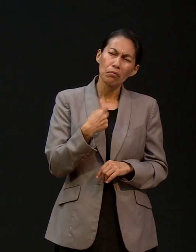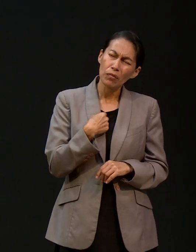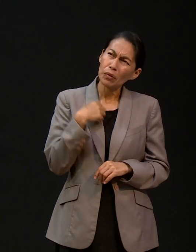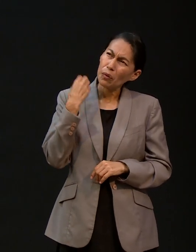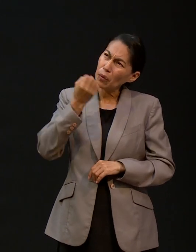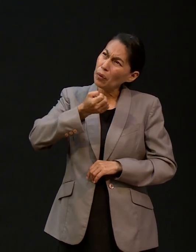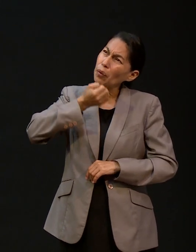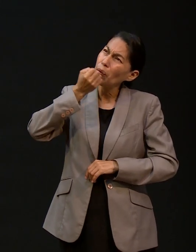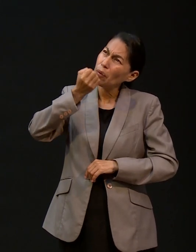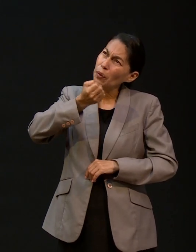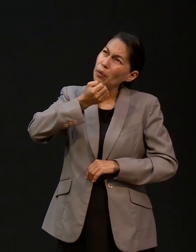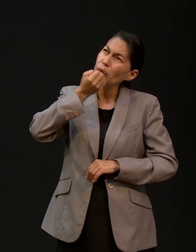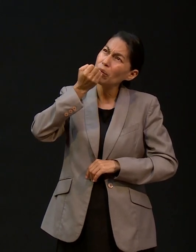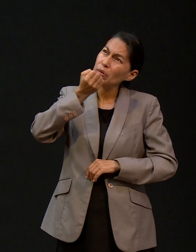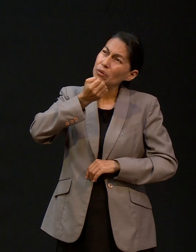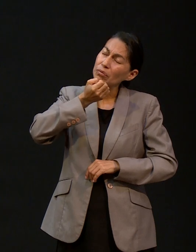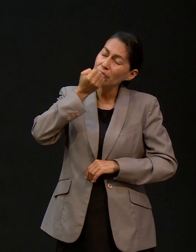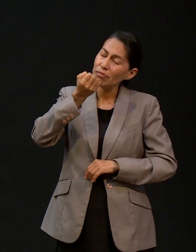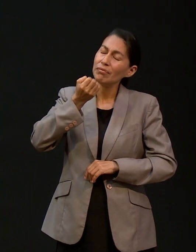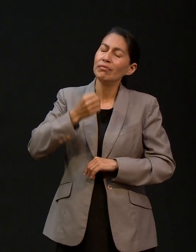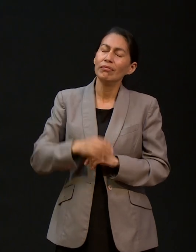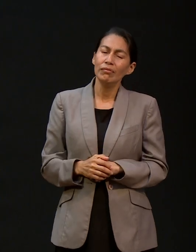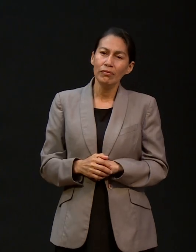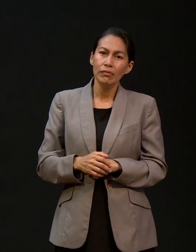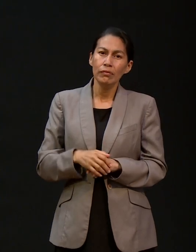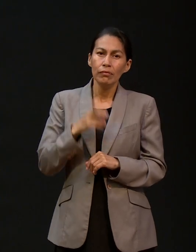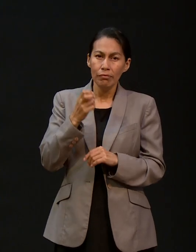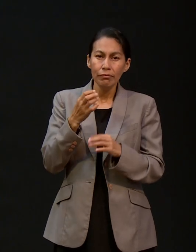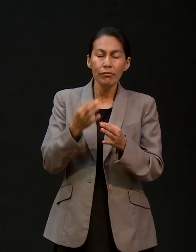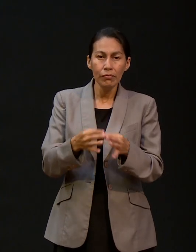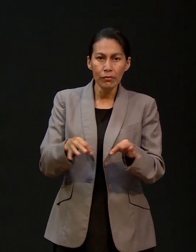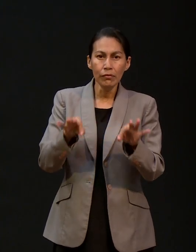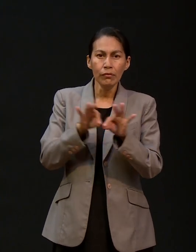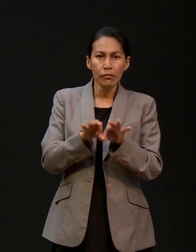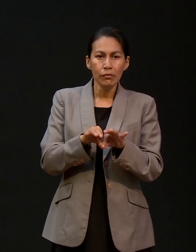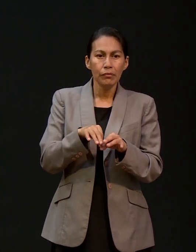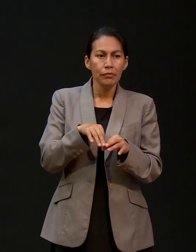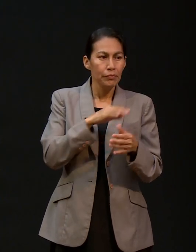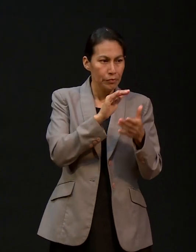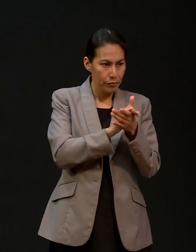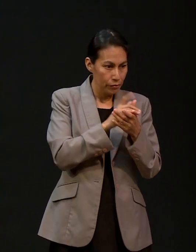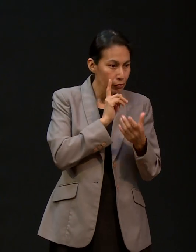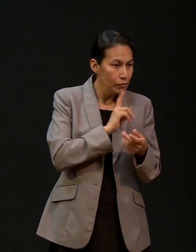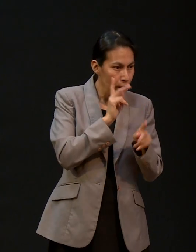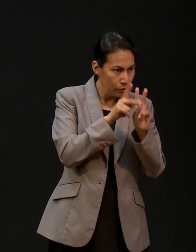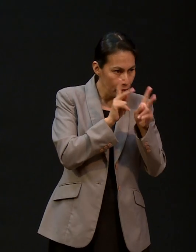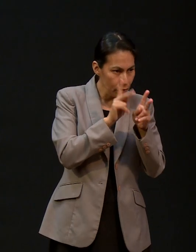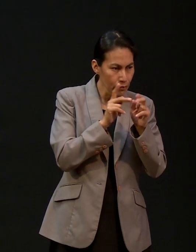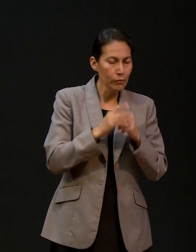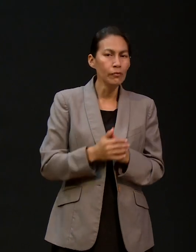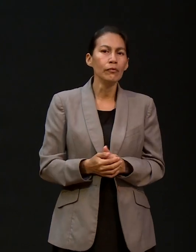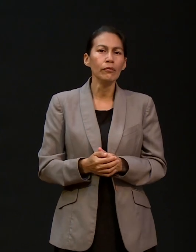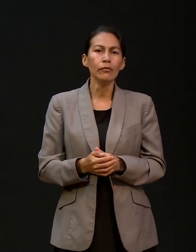oración a nuestro Dios. Fue una oración que yo siento que trascendió. Lo he compartido, por supuesto, con mi esposa.